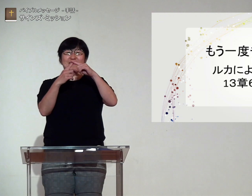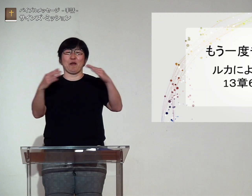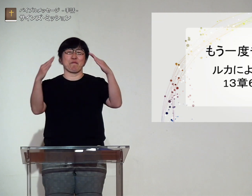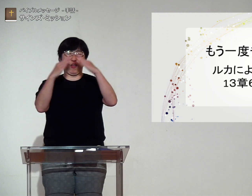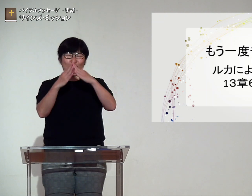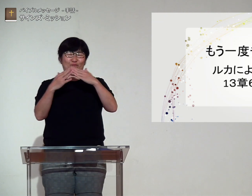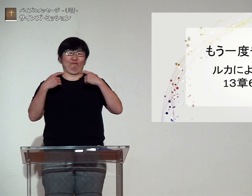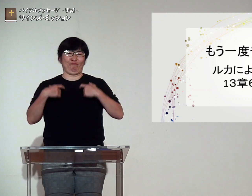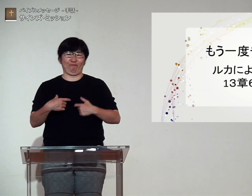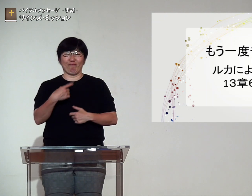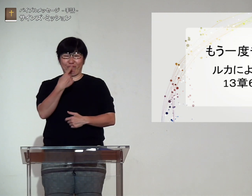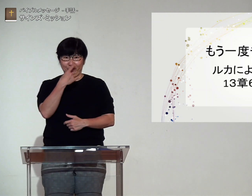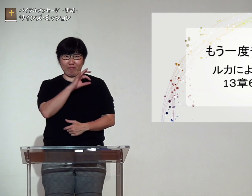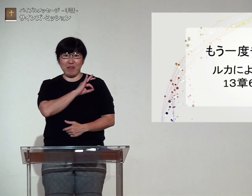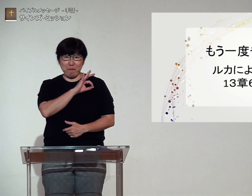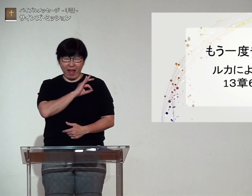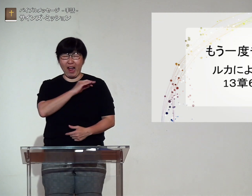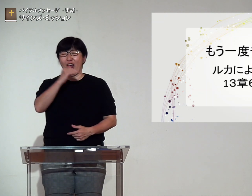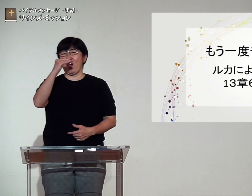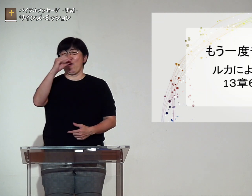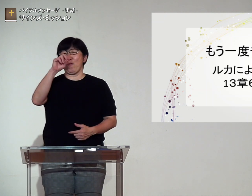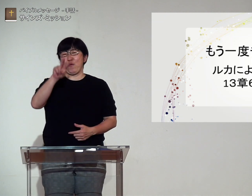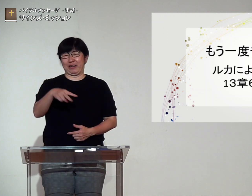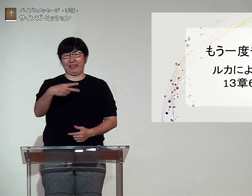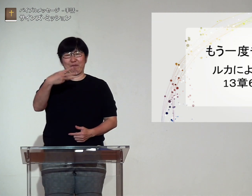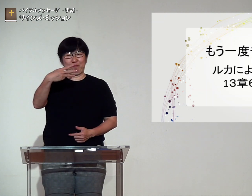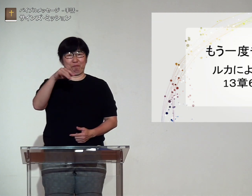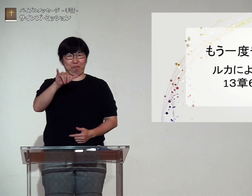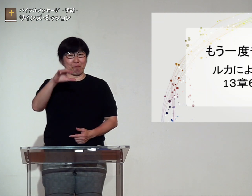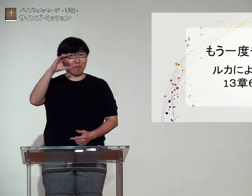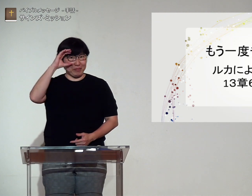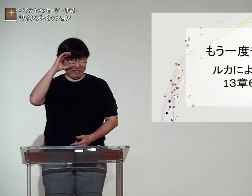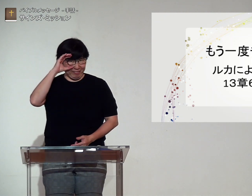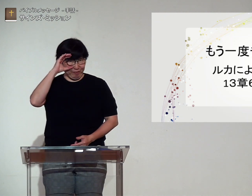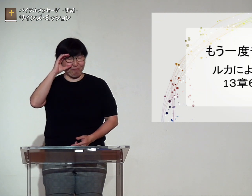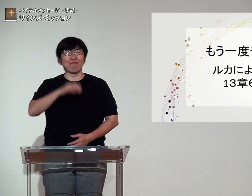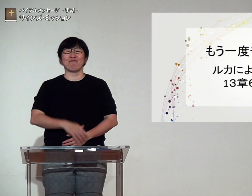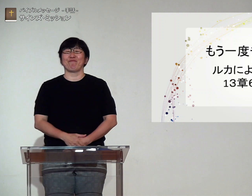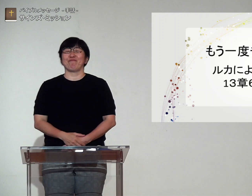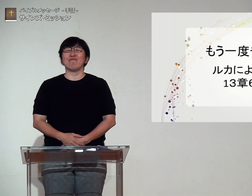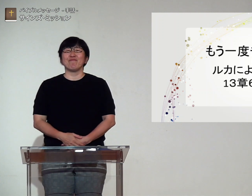みたきグリーンチャペルの牧師コーリミヤと申します